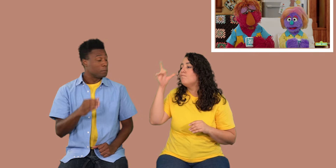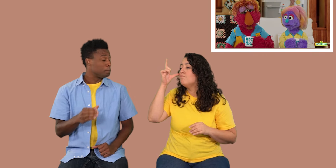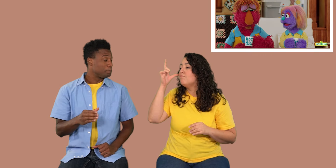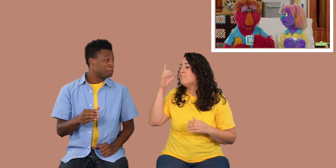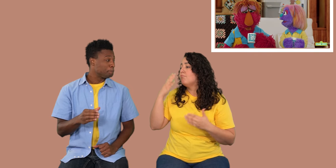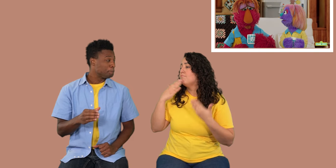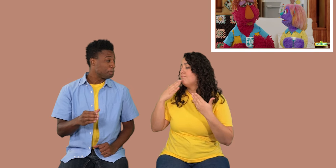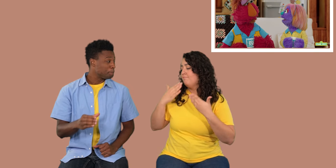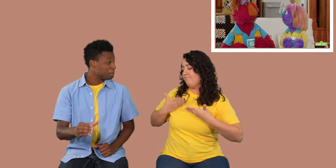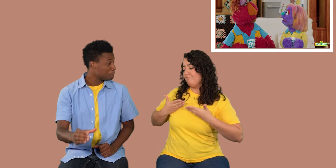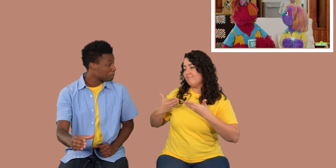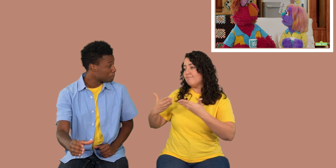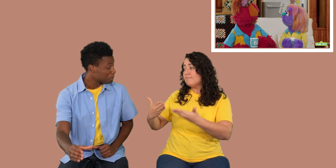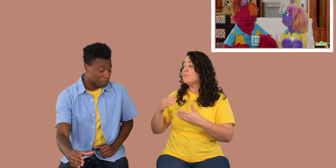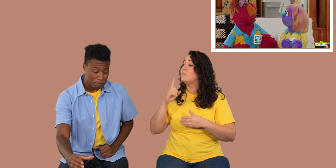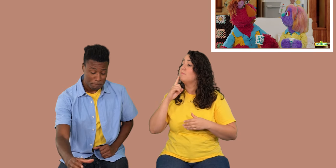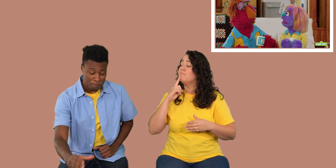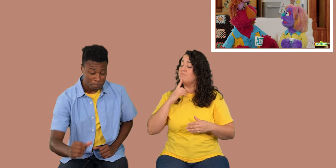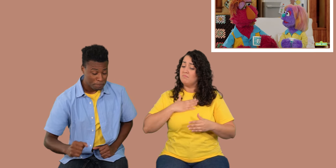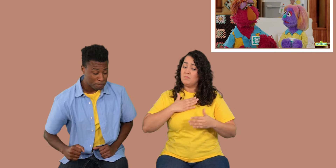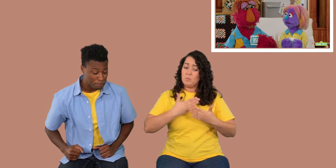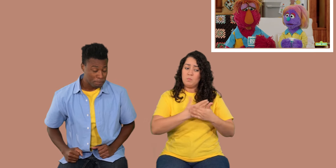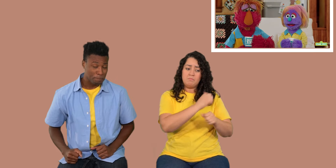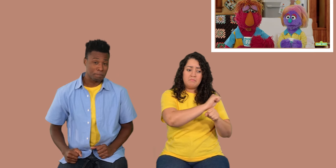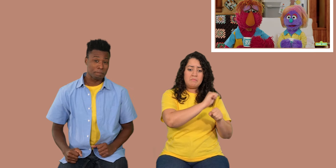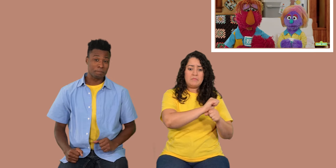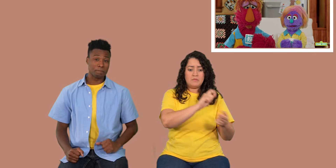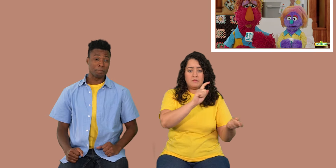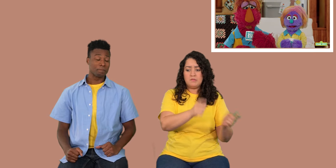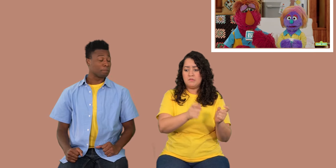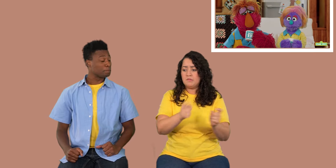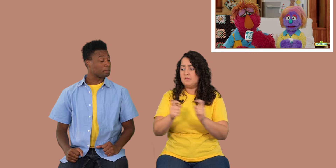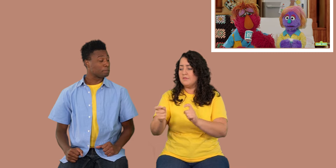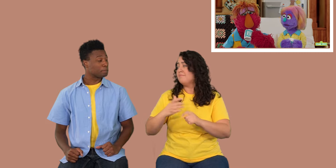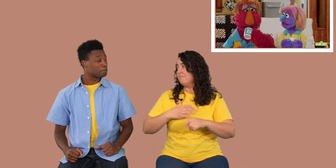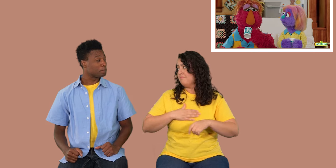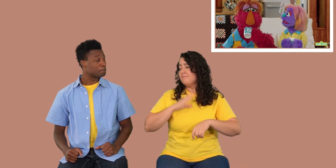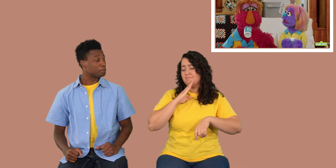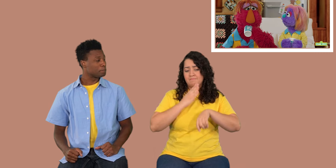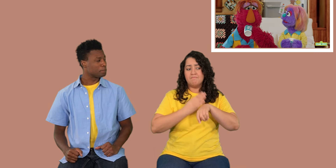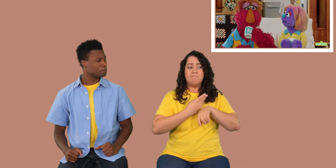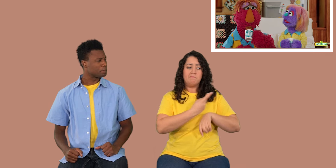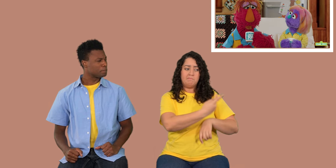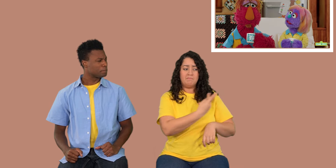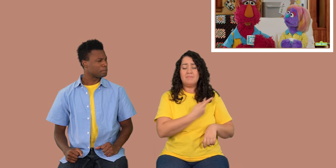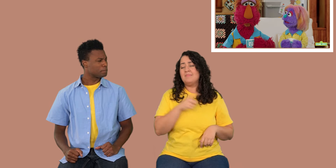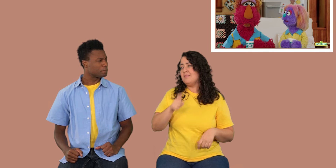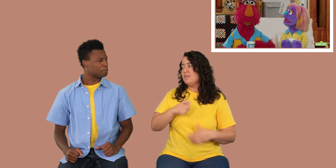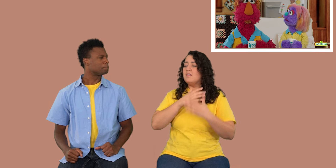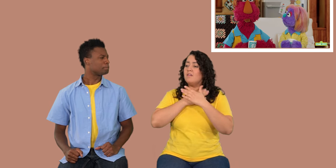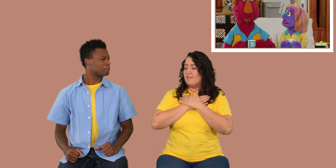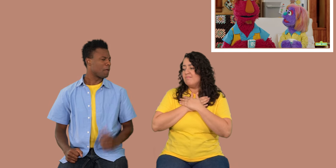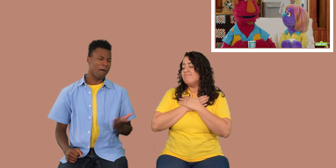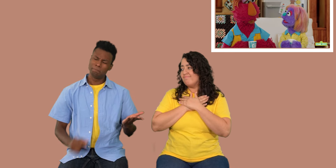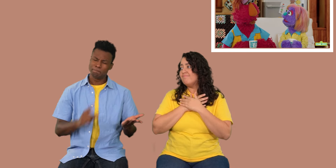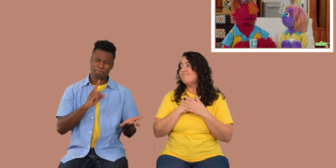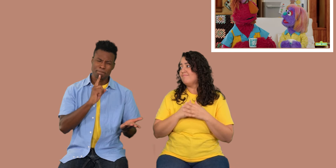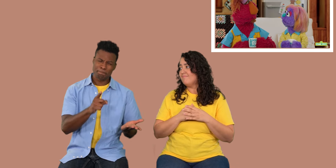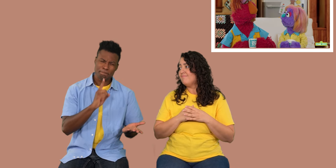Muchas gracias por invitarnos, Louie. Con mi nuevo trabajo y todos los cambios que hemos pasado, Jess y yo necesitábamos una